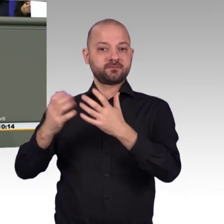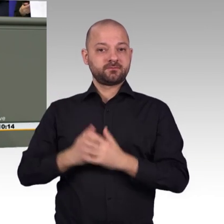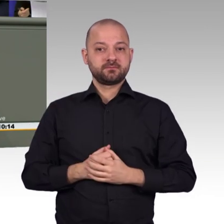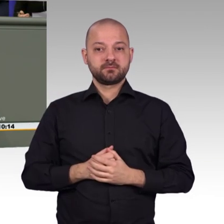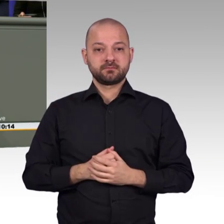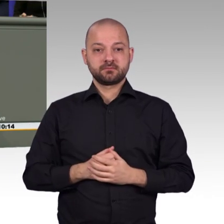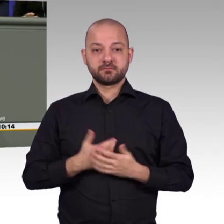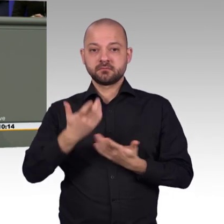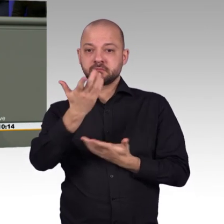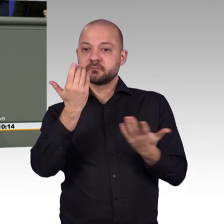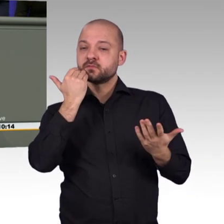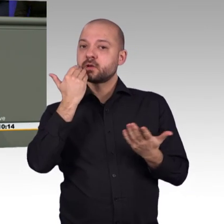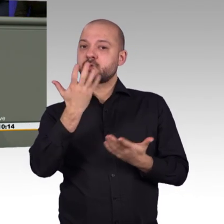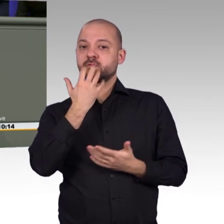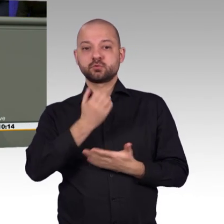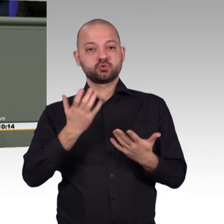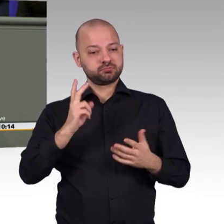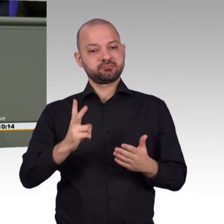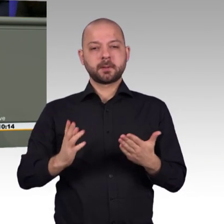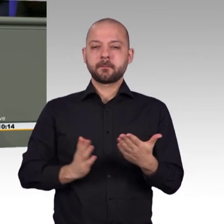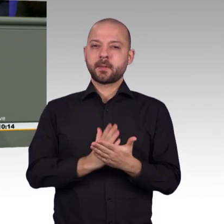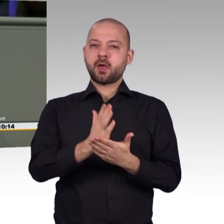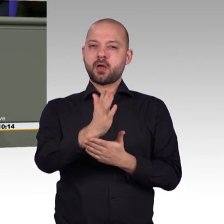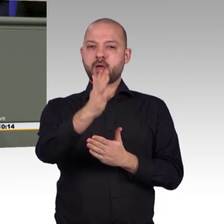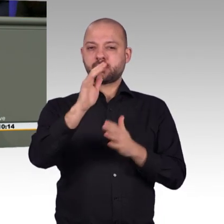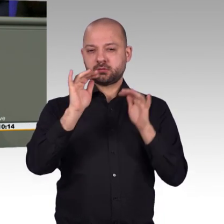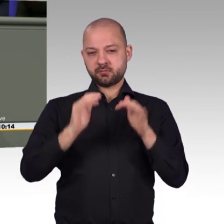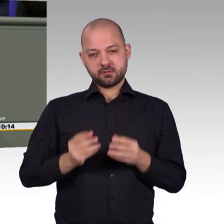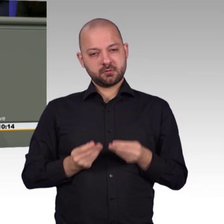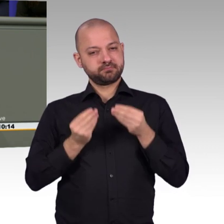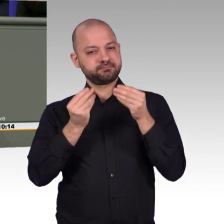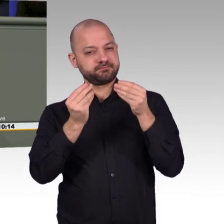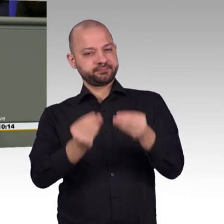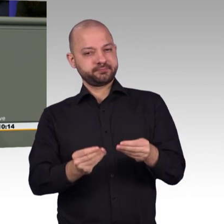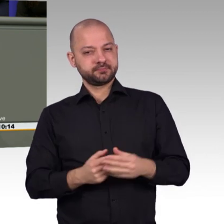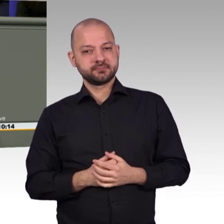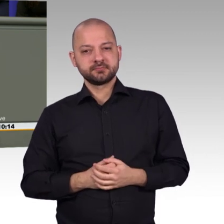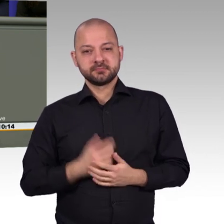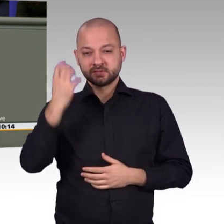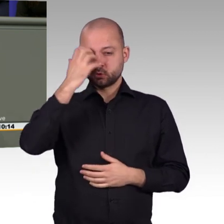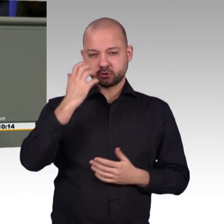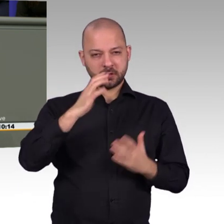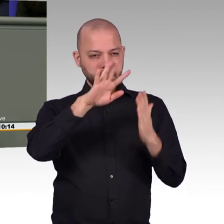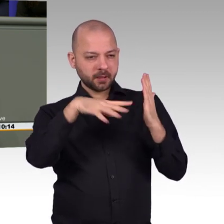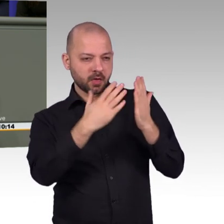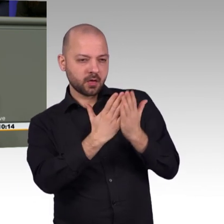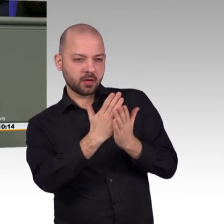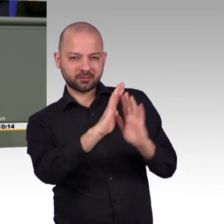Bundesregierung hat bislang beim Thema Digitalisierung häufig nicht den besten Eindruck vermittelt, was man unter anderem daran erkennt, dass von dem